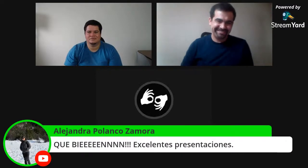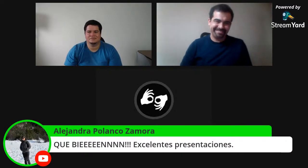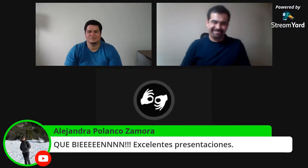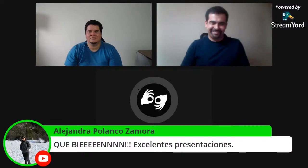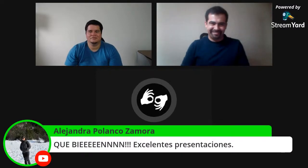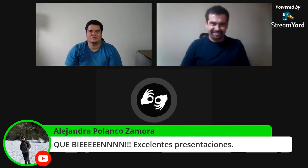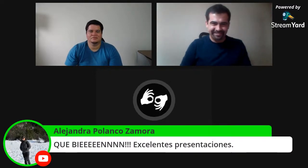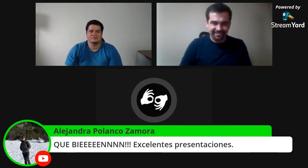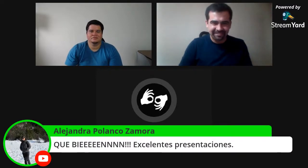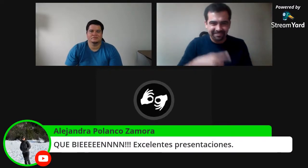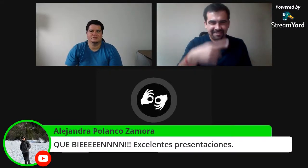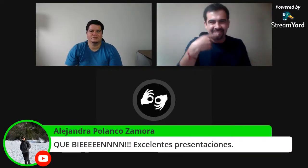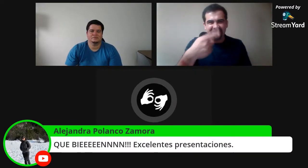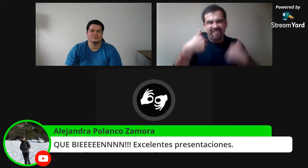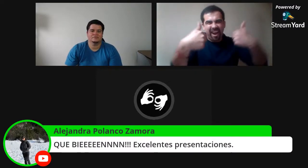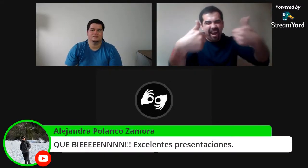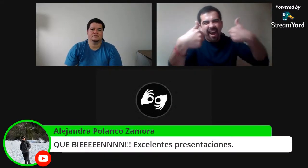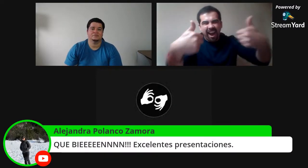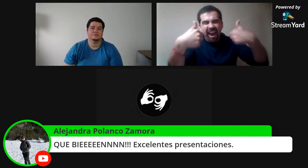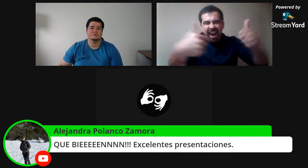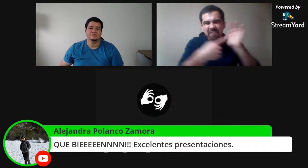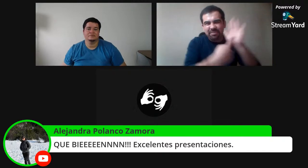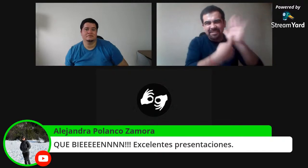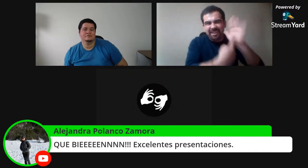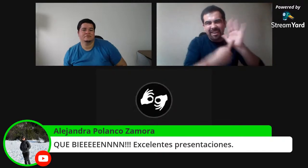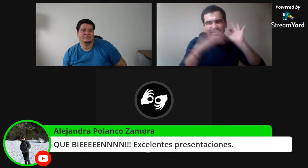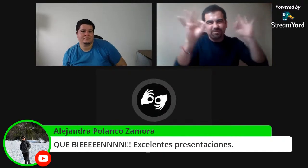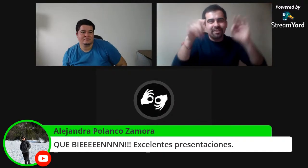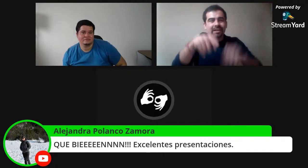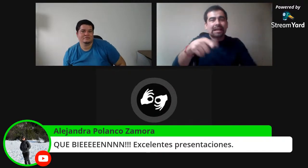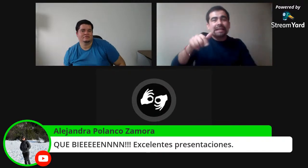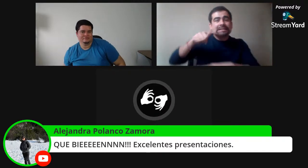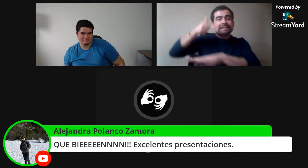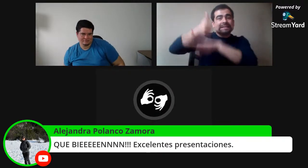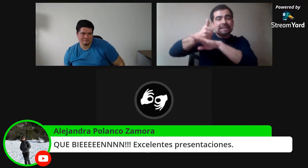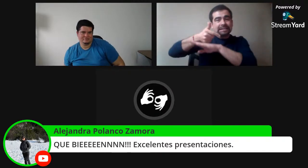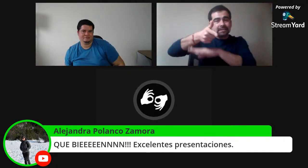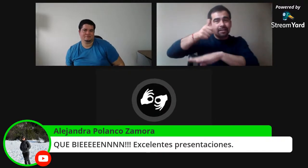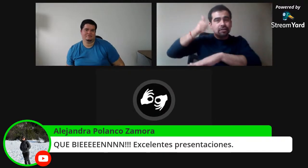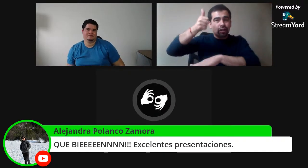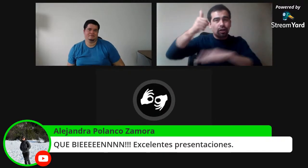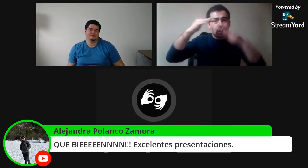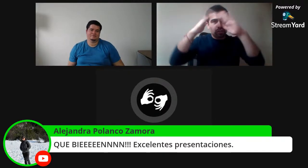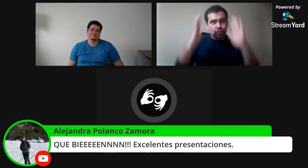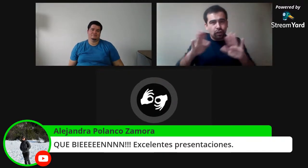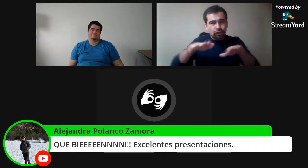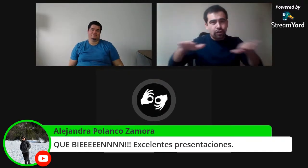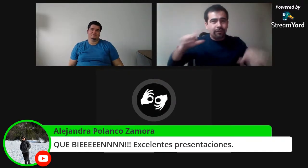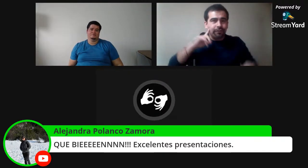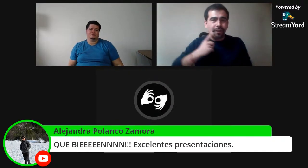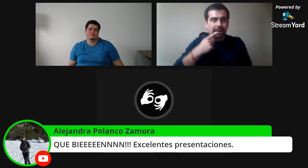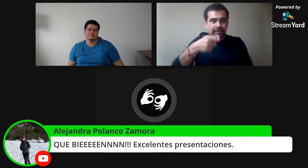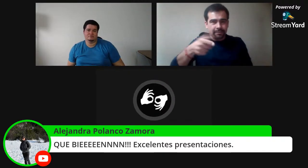Dice, muchas gracias, muchas gracias. Dice, qué bien, excelentes presentaciones. Ella es la directora de la escuela.